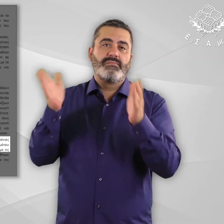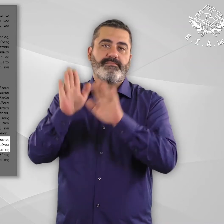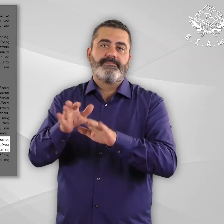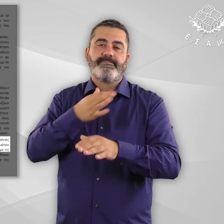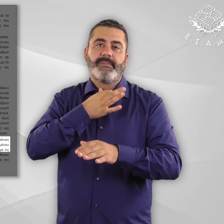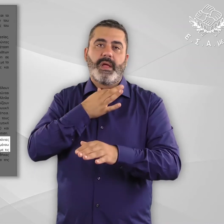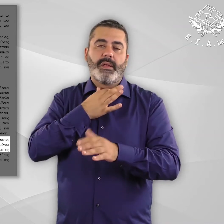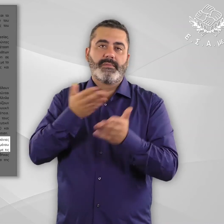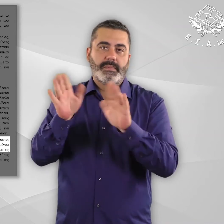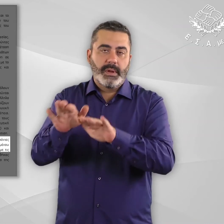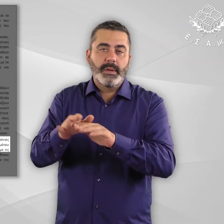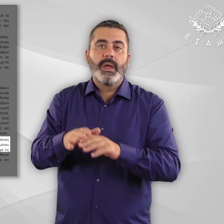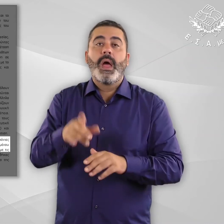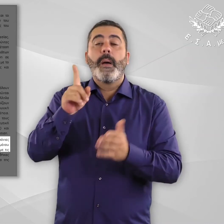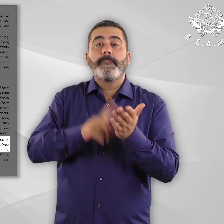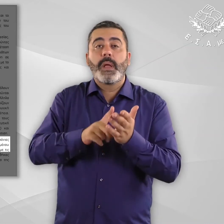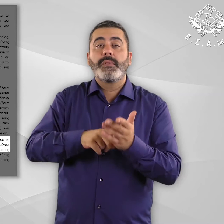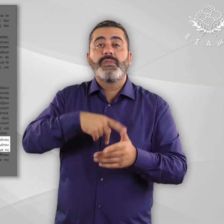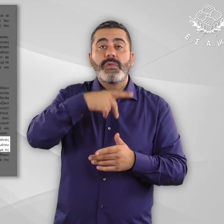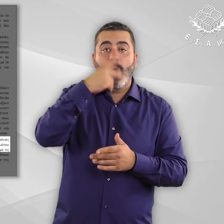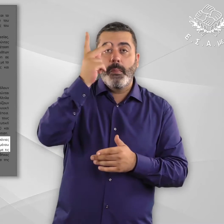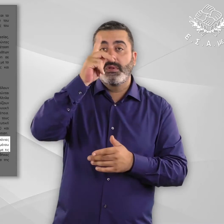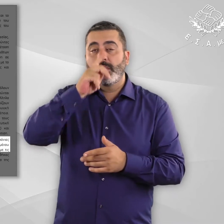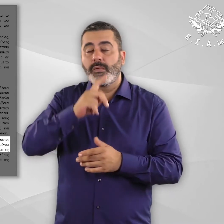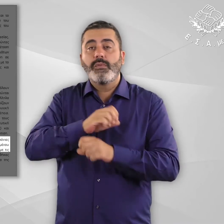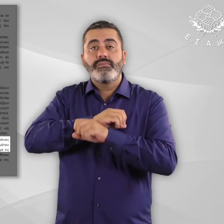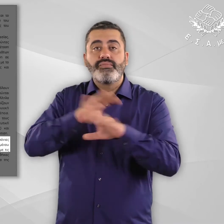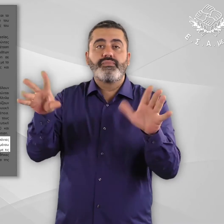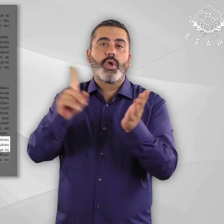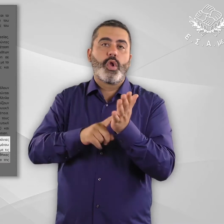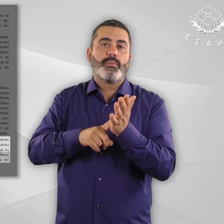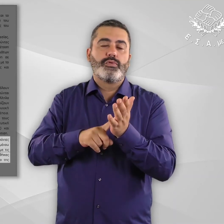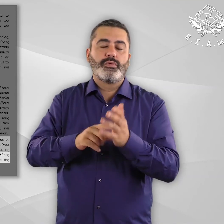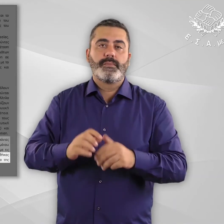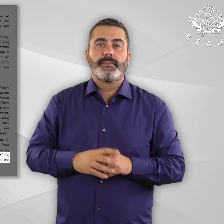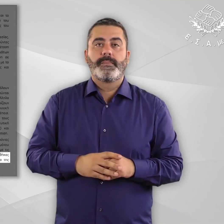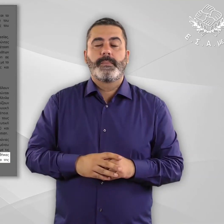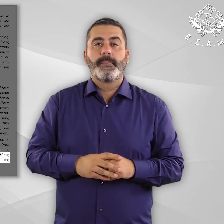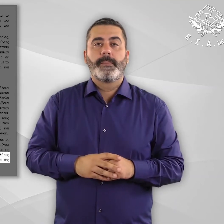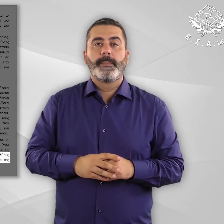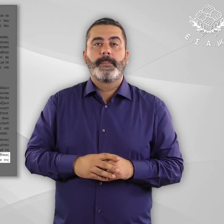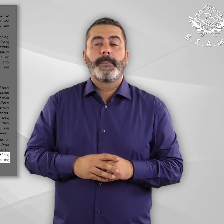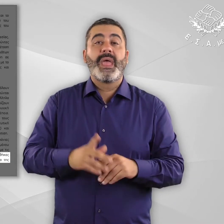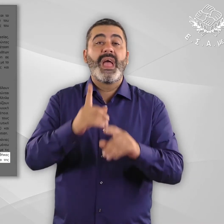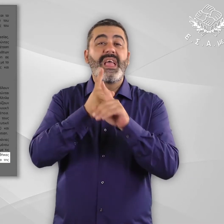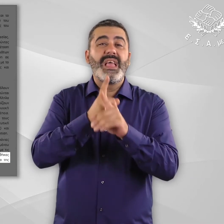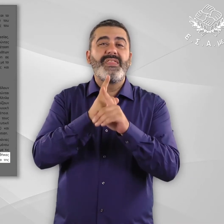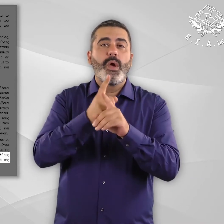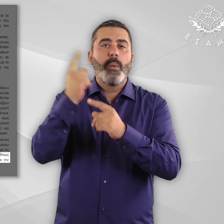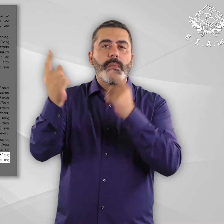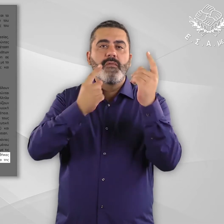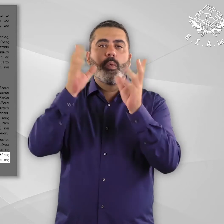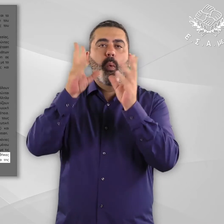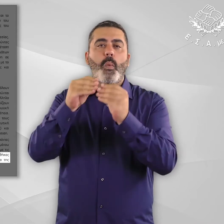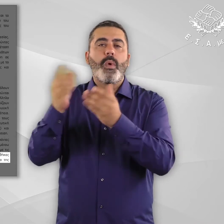απολαμβάνουν τα δικαιώματα και να συμμορφώνονται με τις υποχρεώσεις που προβλέπονται στο νόμο. Οι ειδικές συνθήκες υποδοχής πρέπει